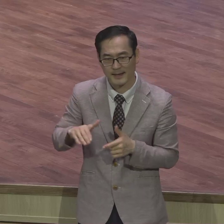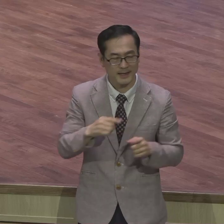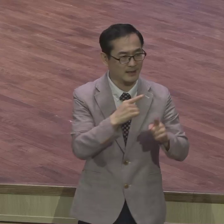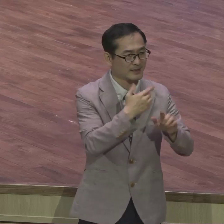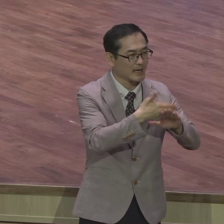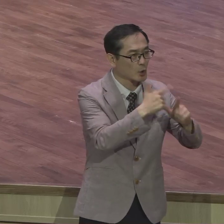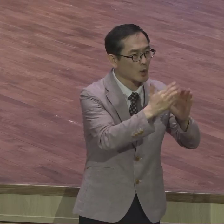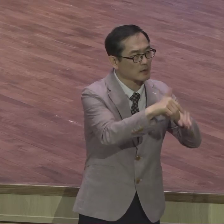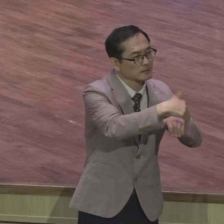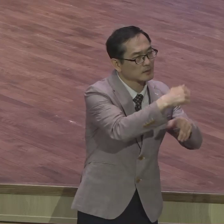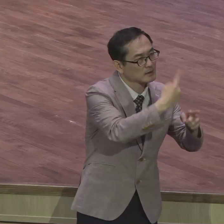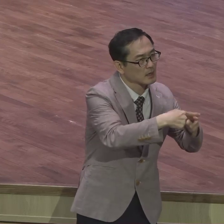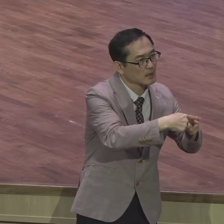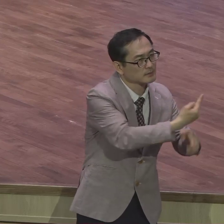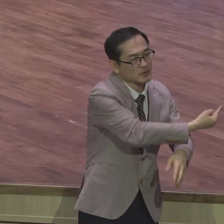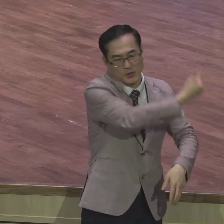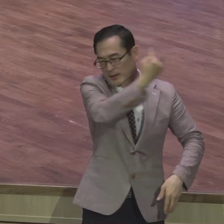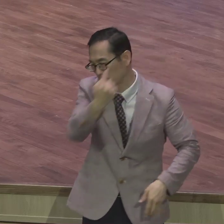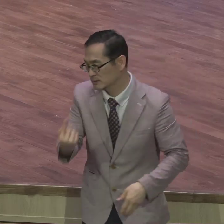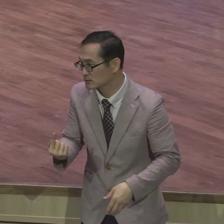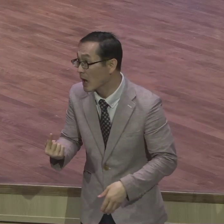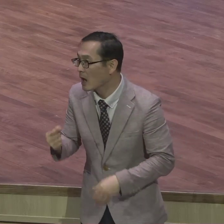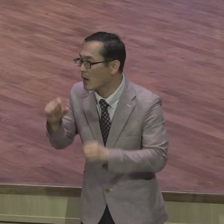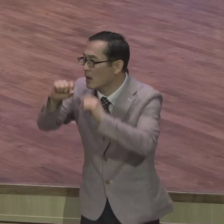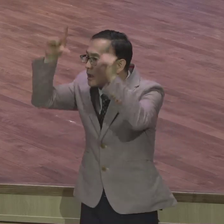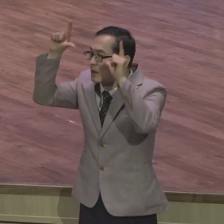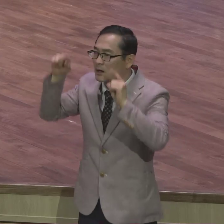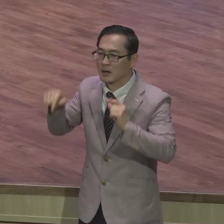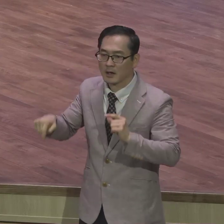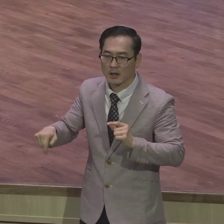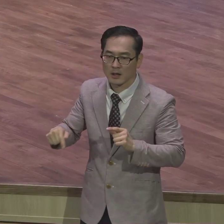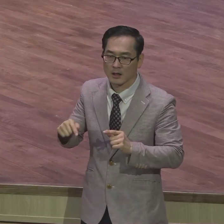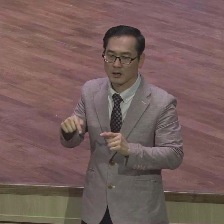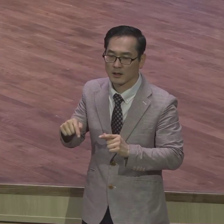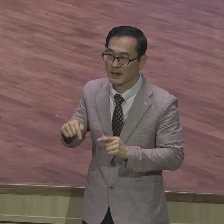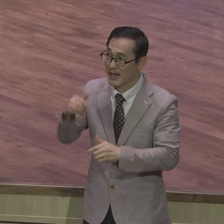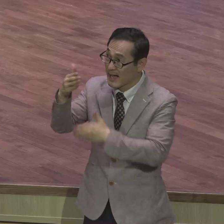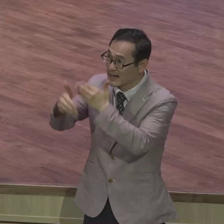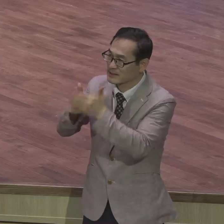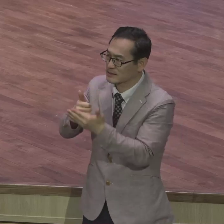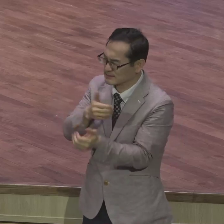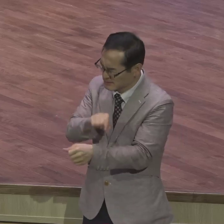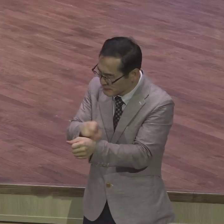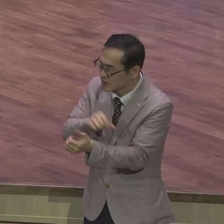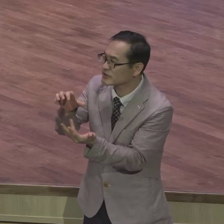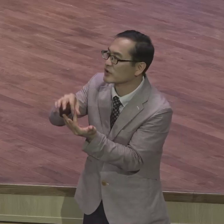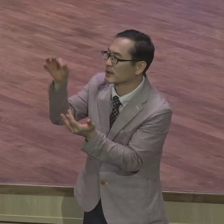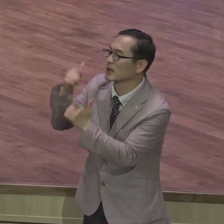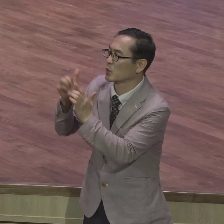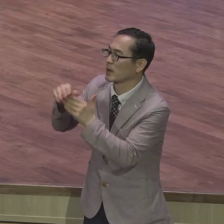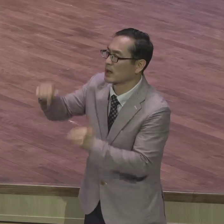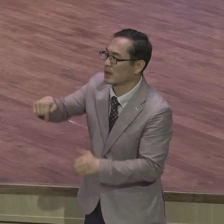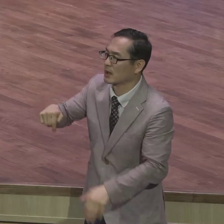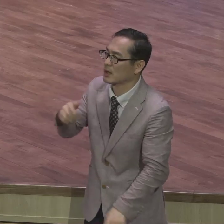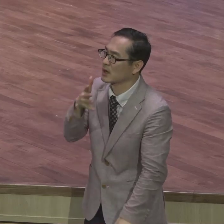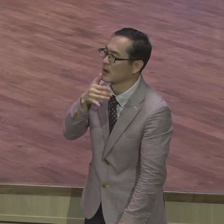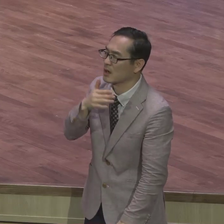복음을 증거하는 유일한 교회구나 깨달아 알아요 여러분들은 이걸 놓치지 마시 바랍니다 여러분